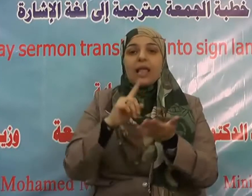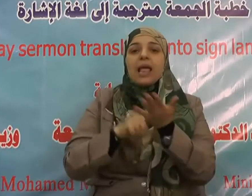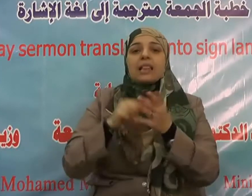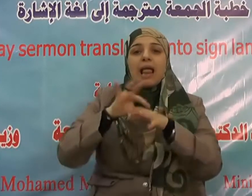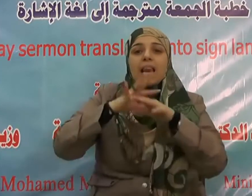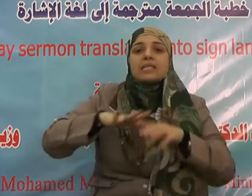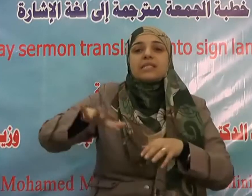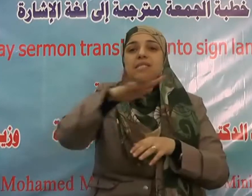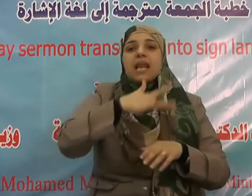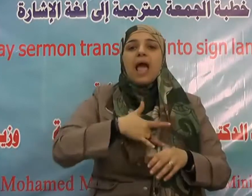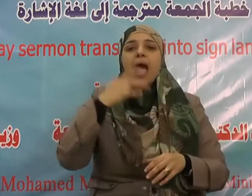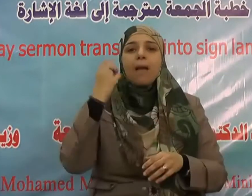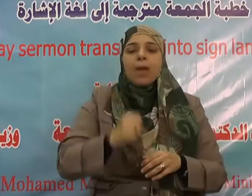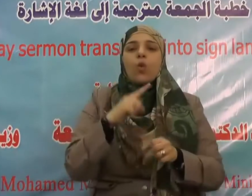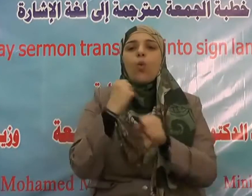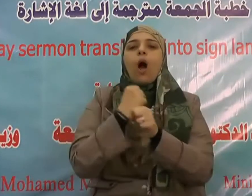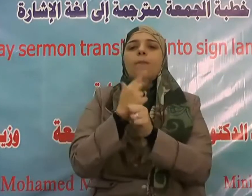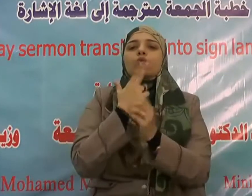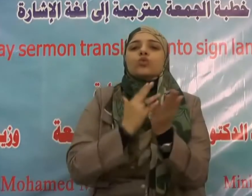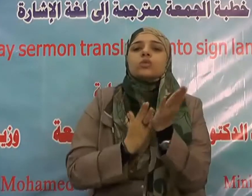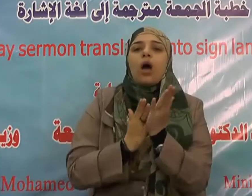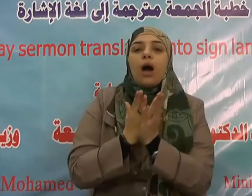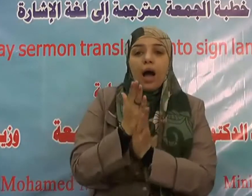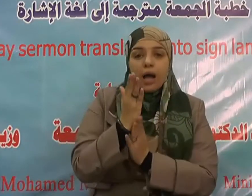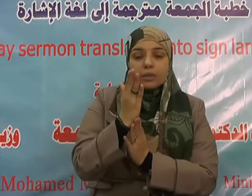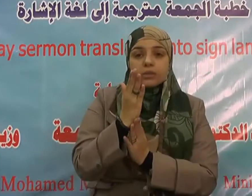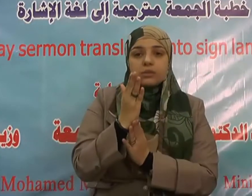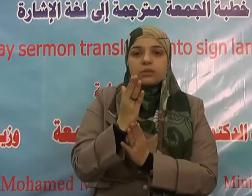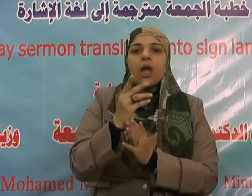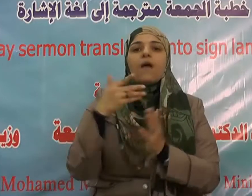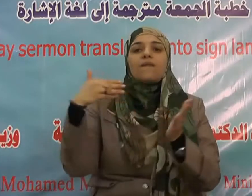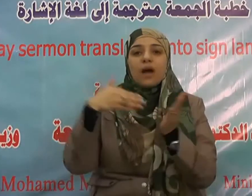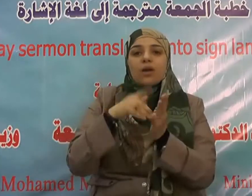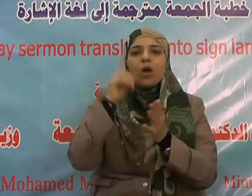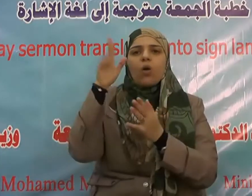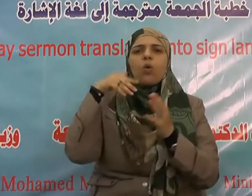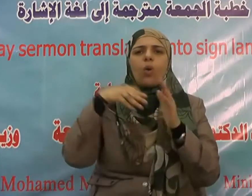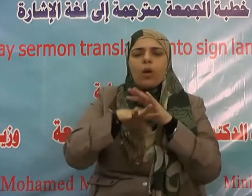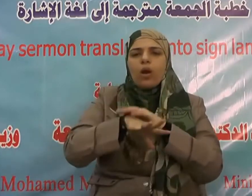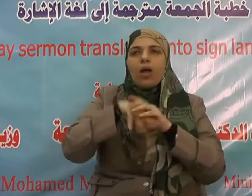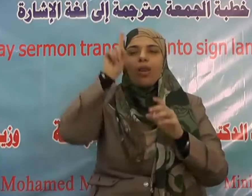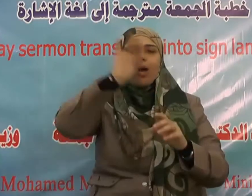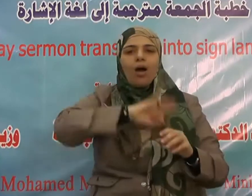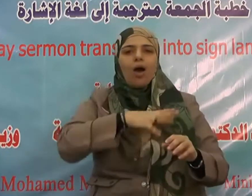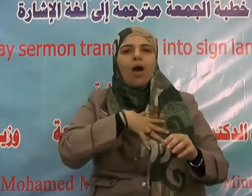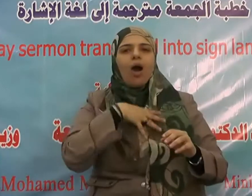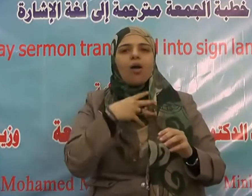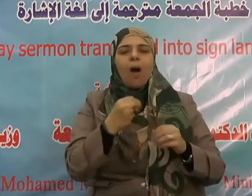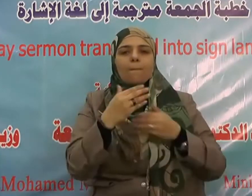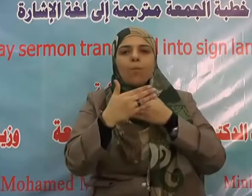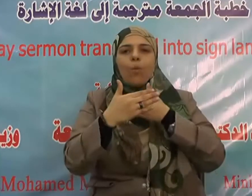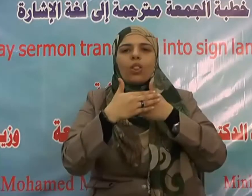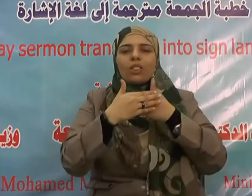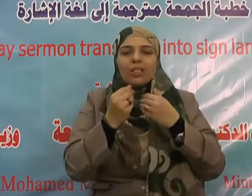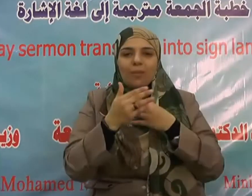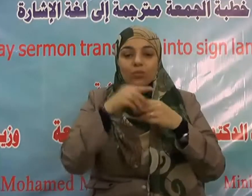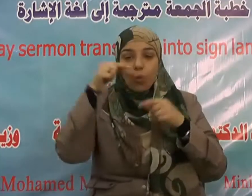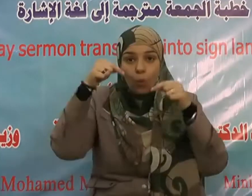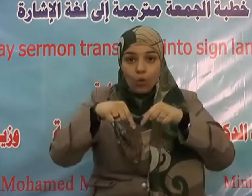نادى جبريل إن الله يحب فلانا فأحببه فيحبه جبريل